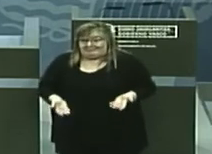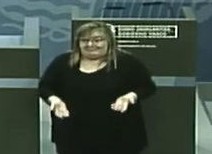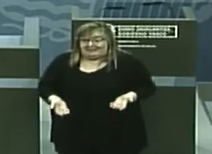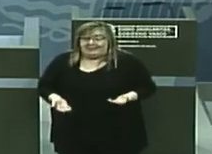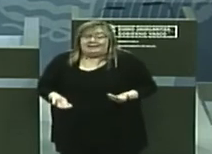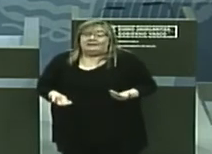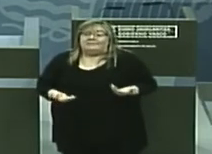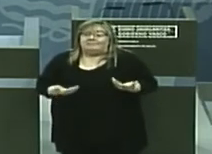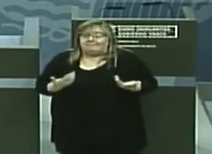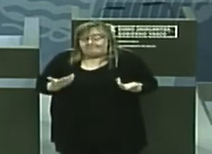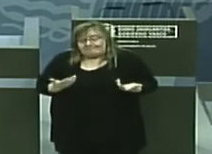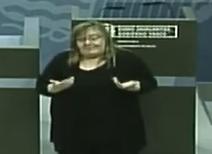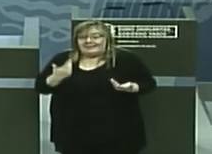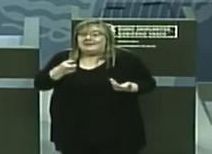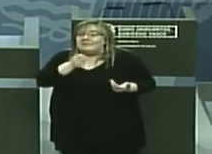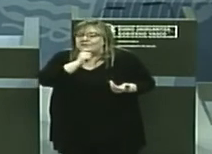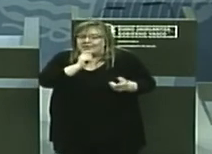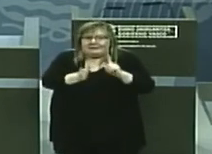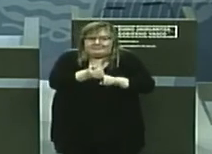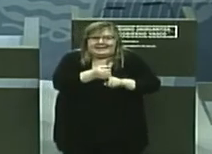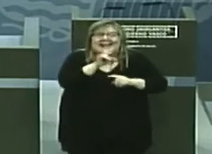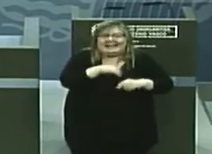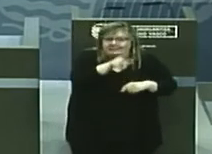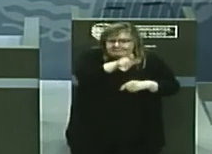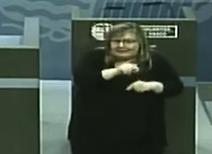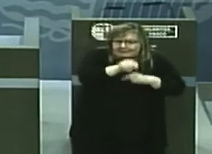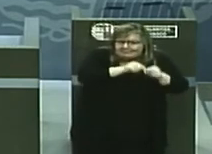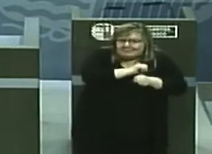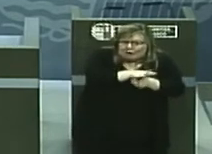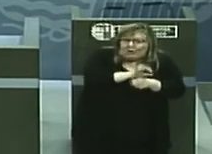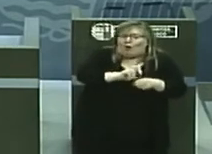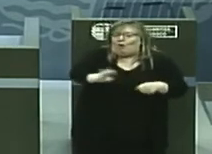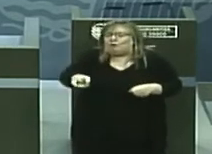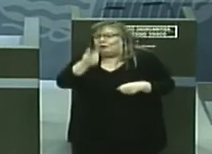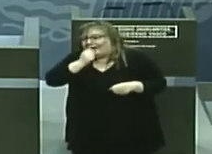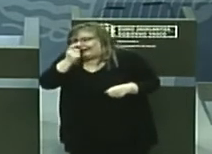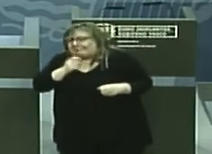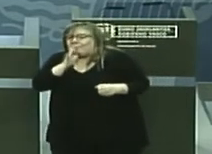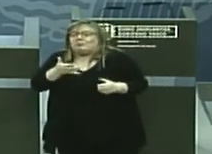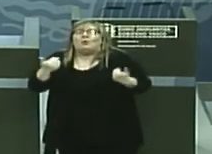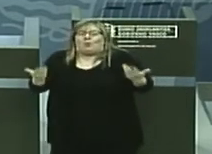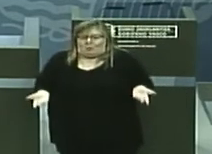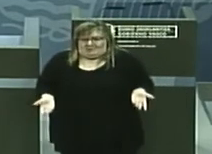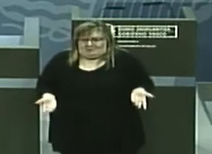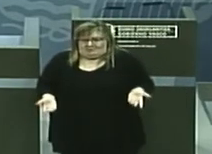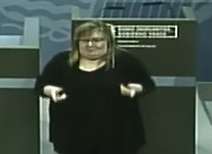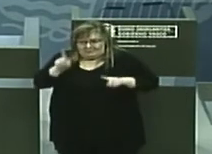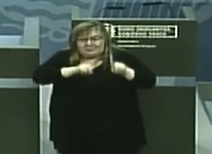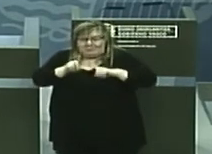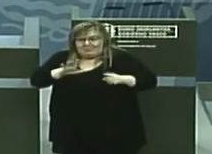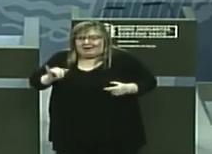va a dificultar el rastreo de las personas que empiezan con COVID.